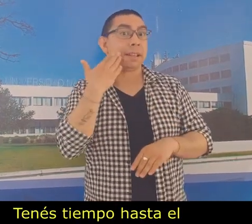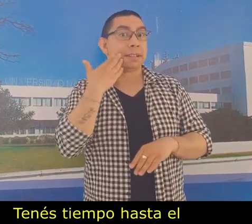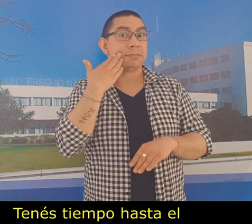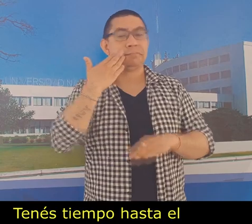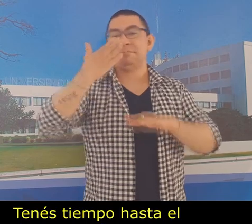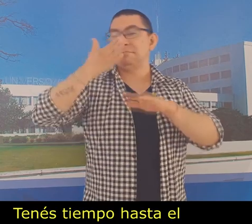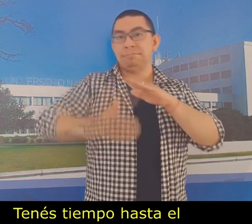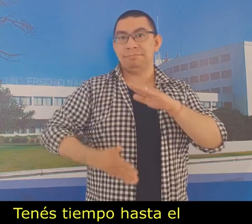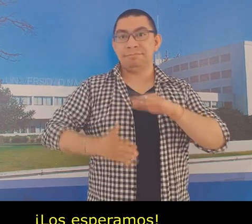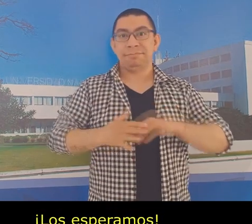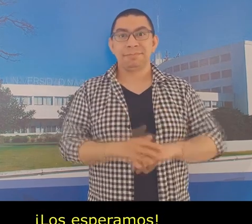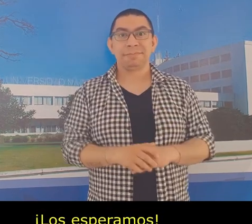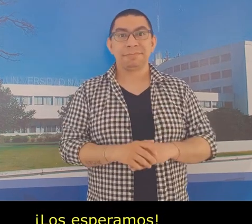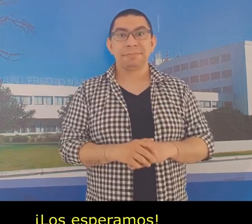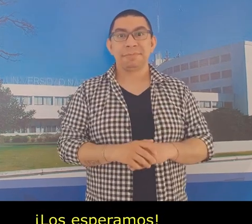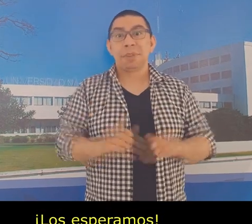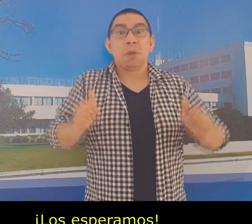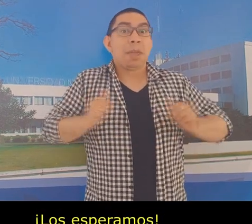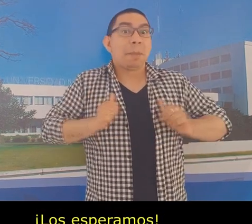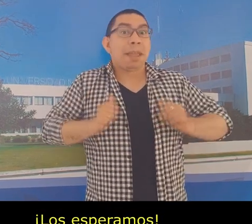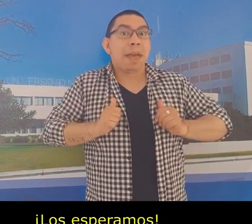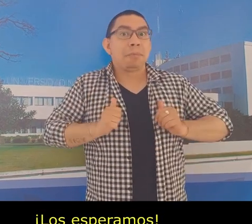15 horas. Los esperamos.